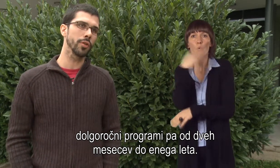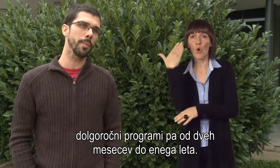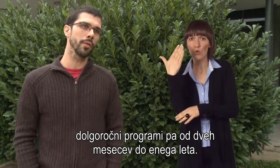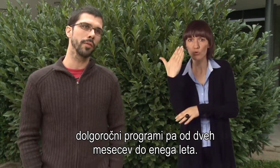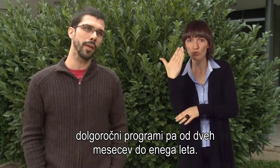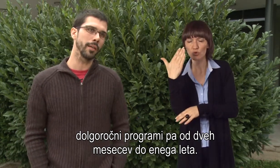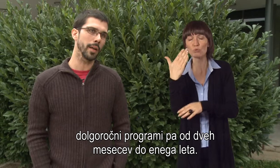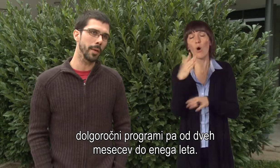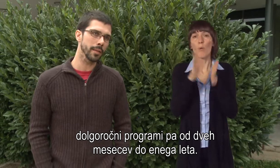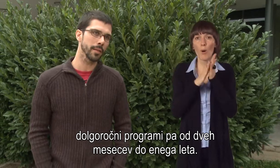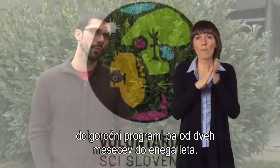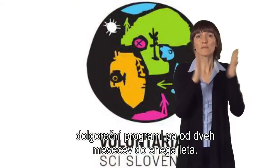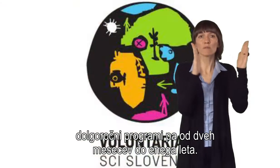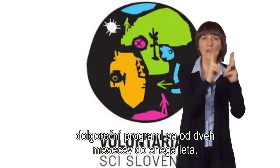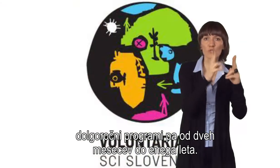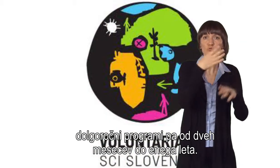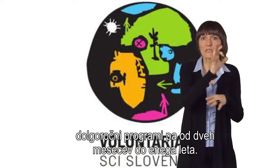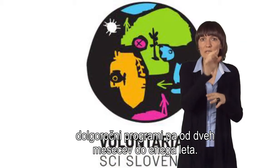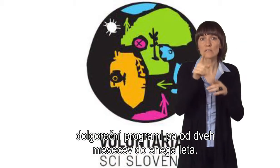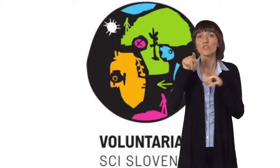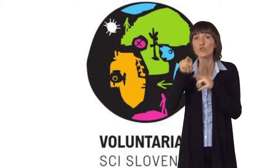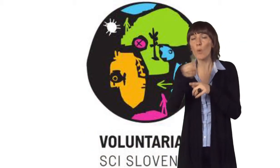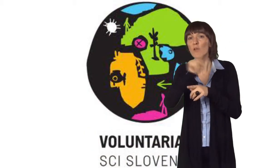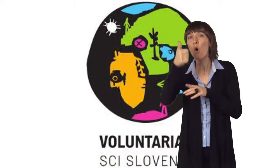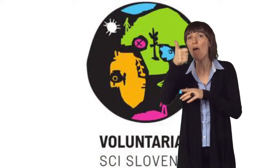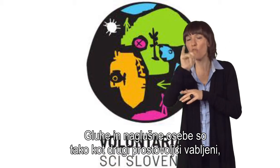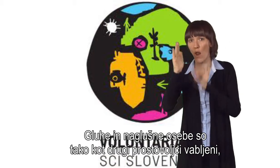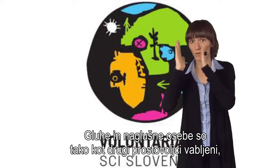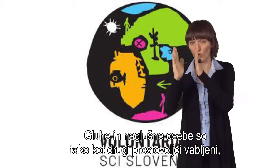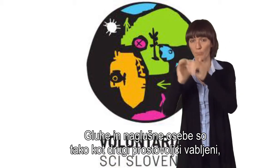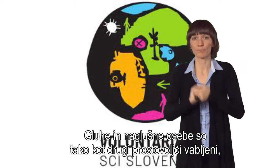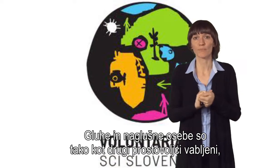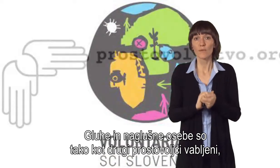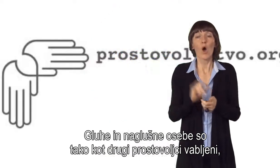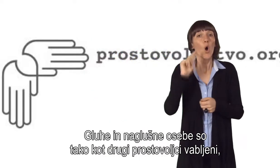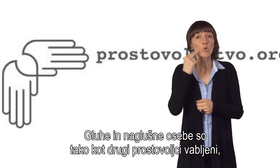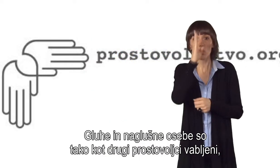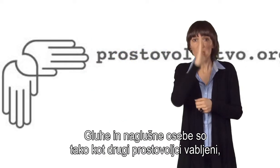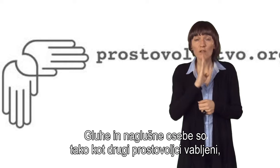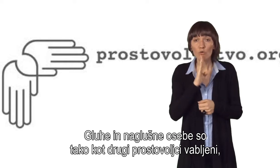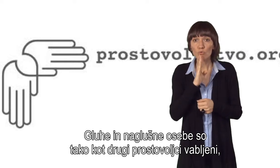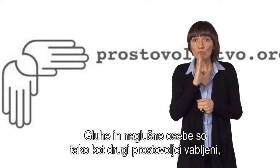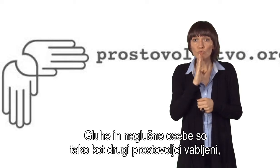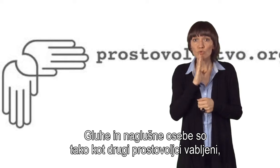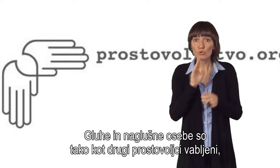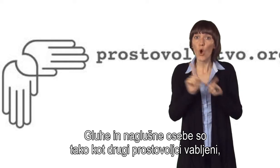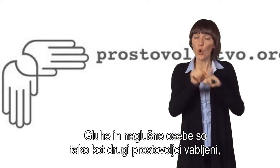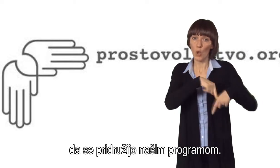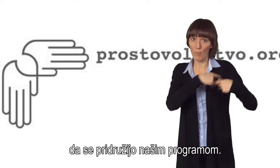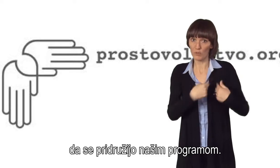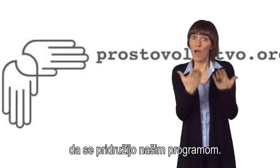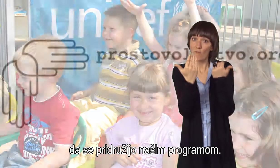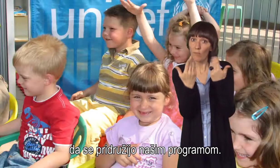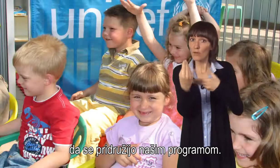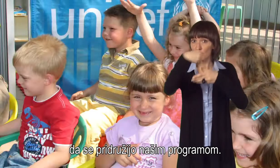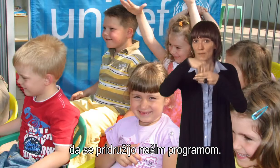dolgoročni pa od dveh treh mesecev do enega leta. Gluhi in naglušni so, tako kot vsi ostali prostovolci, vabljeni,